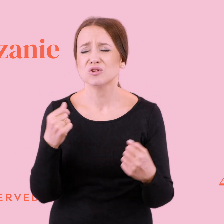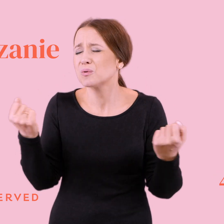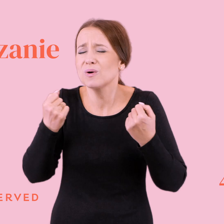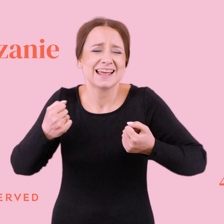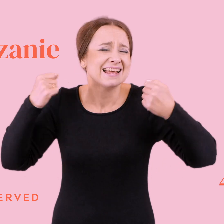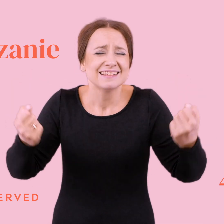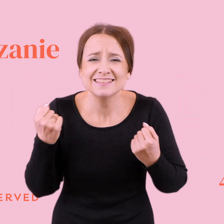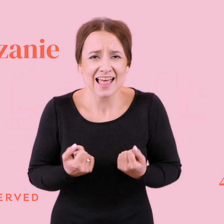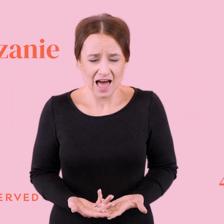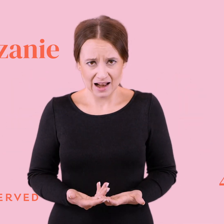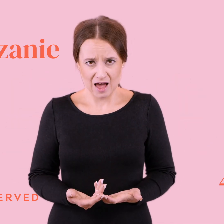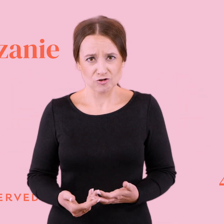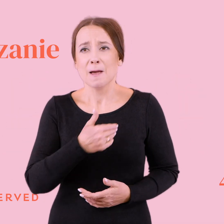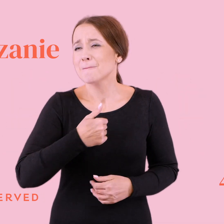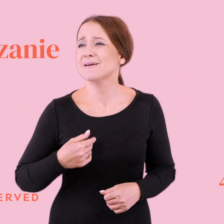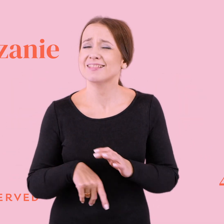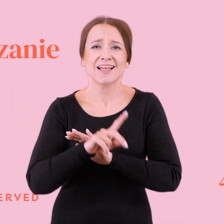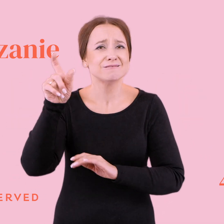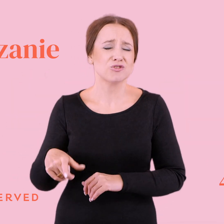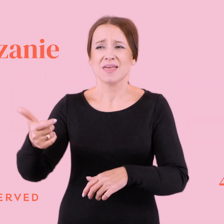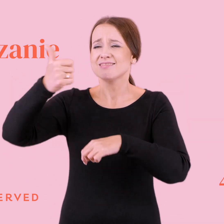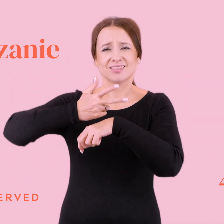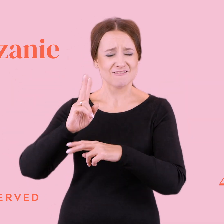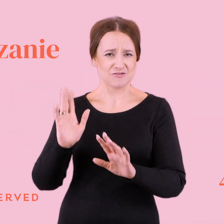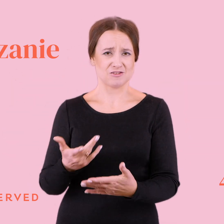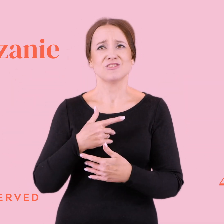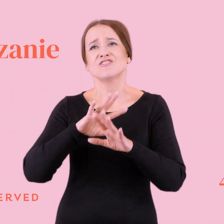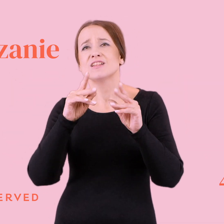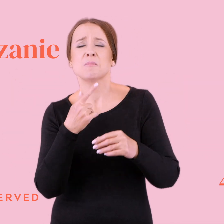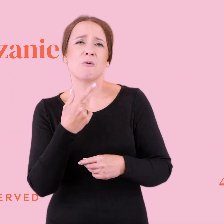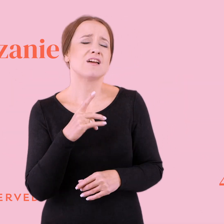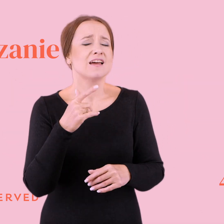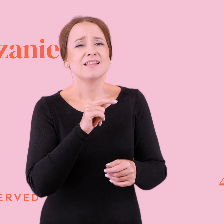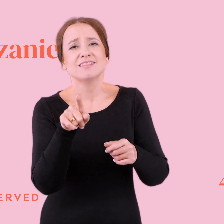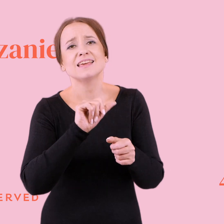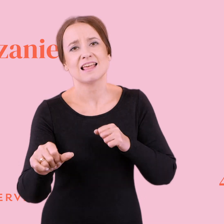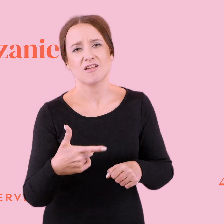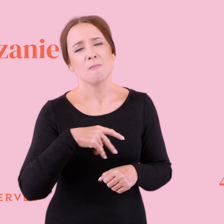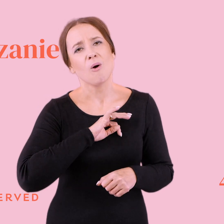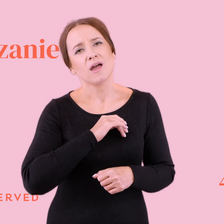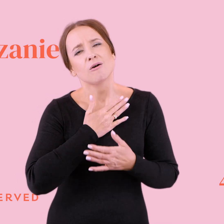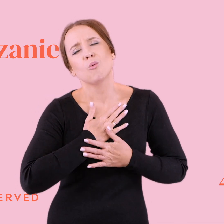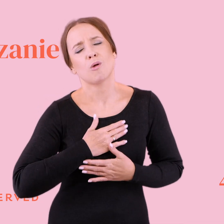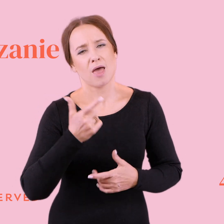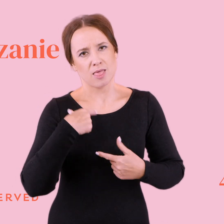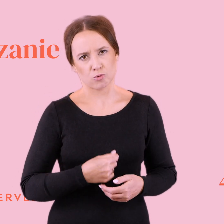Żeby nas stawiał na piedestale. Żeby nas komplementował i nam mówił, jesteś moją po prostu ulubioną osobą. Ale takiego